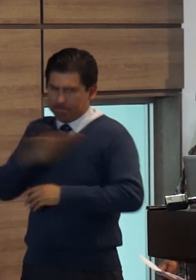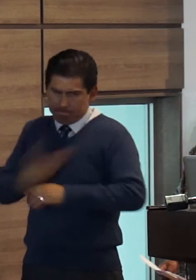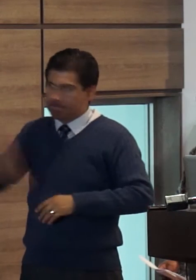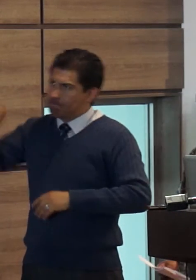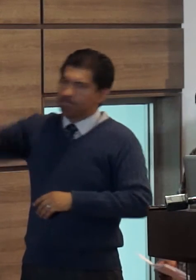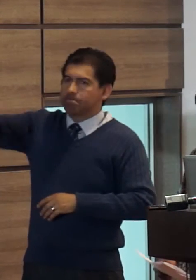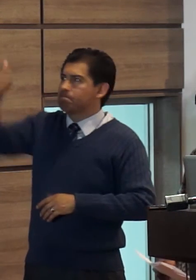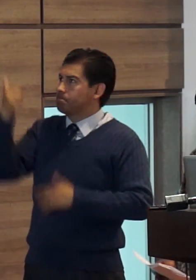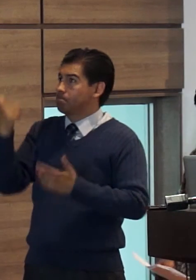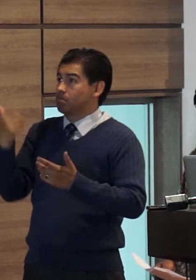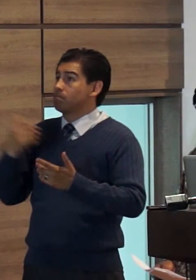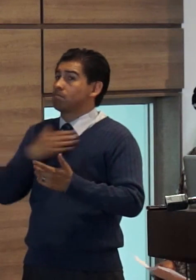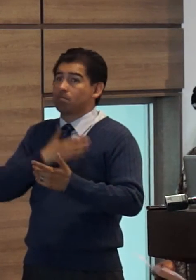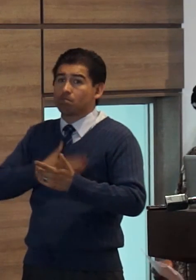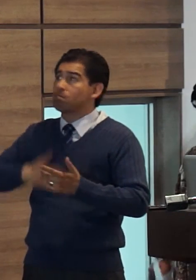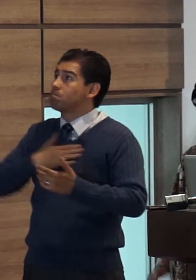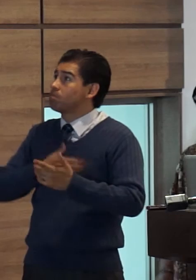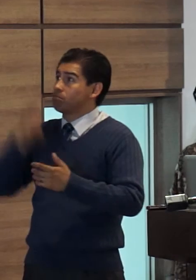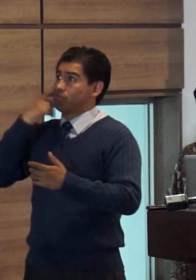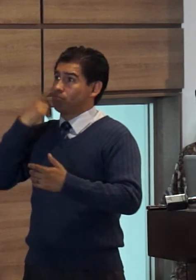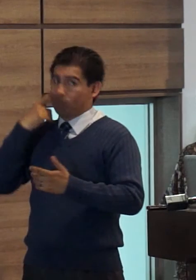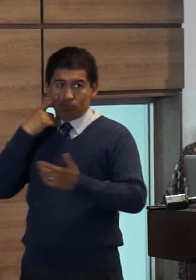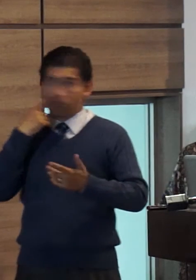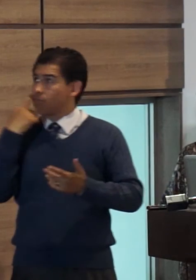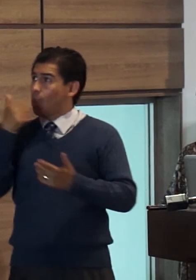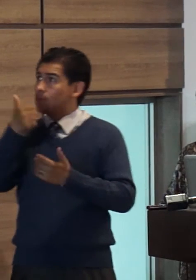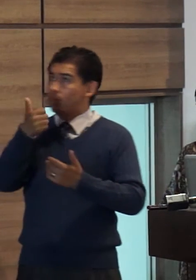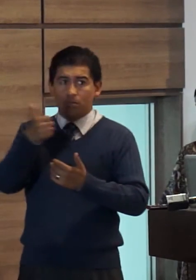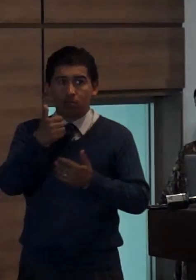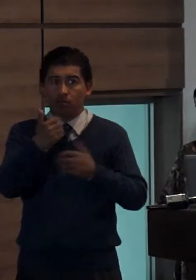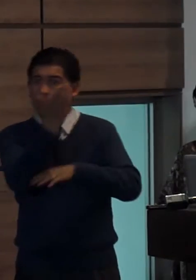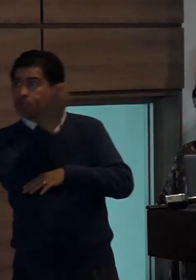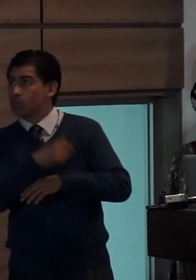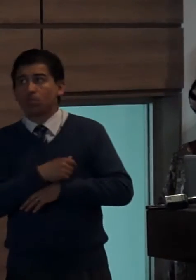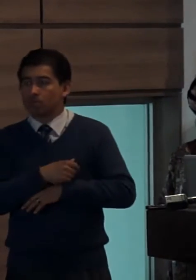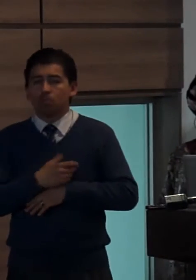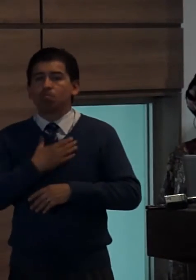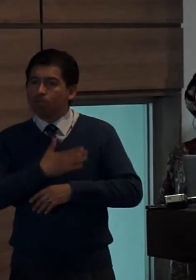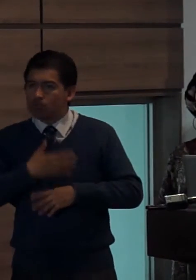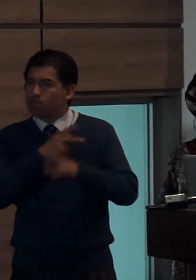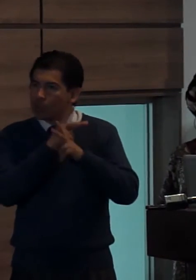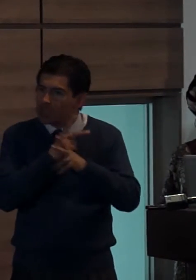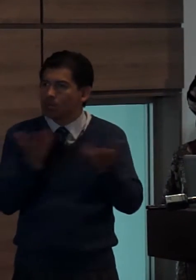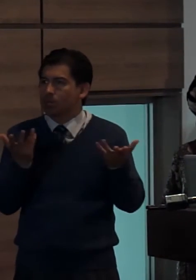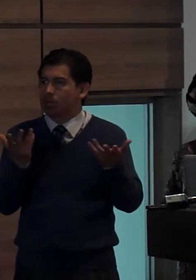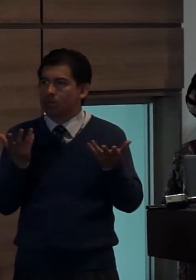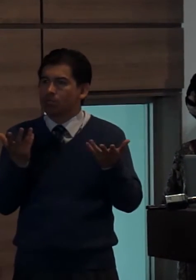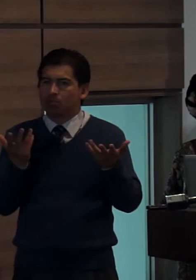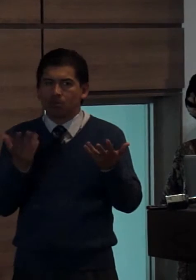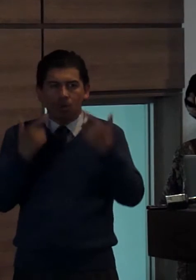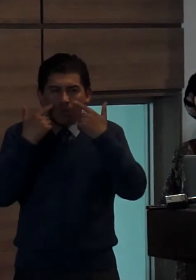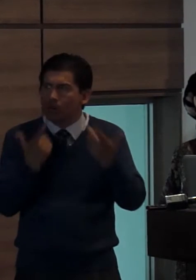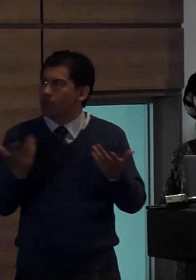que realice la regulación suficiente y desarrolle la política pública suficiente para garantizar el